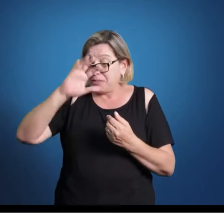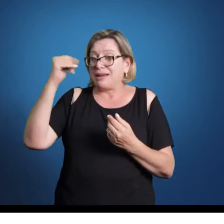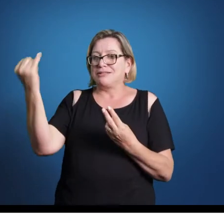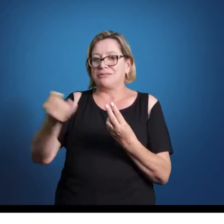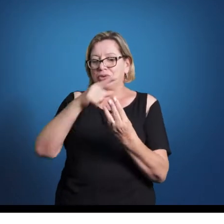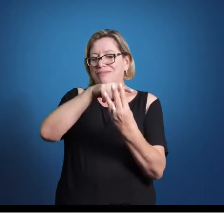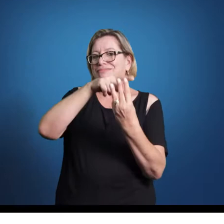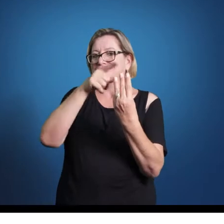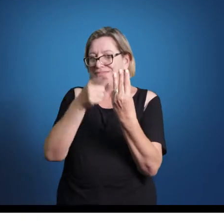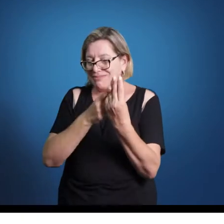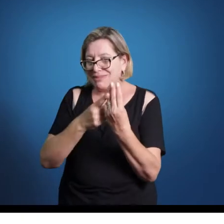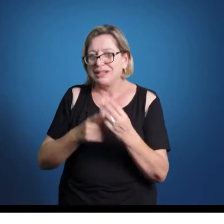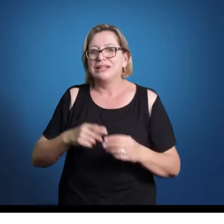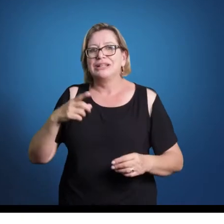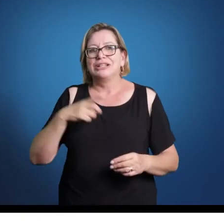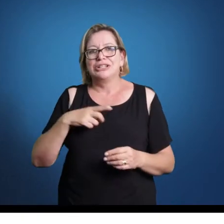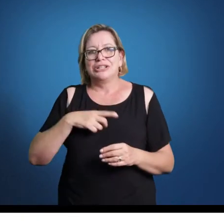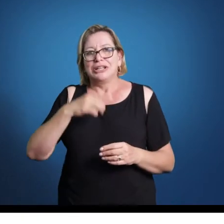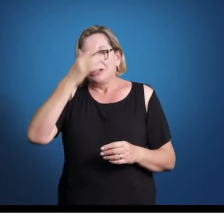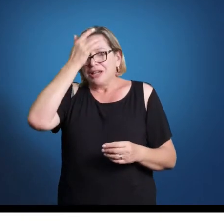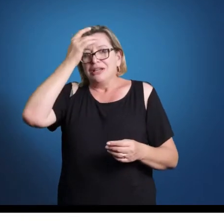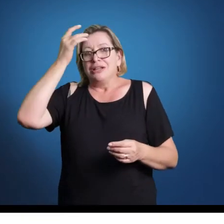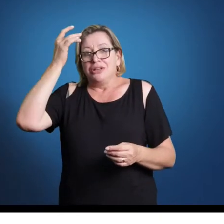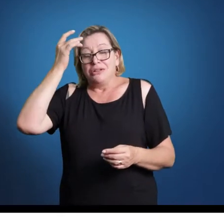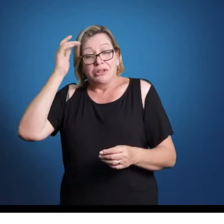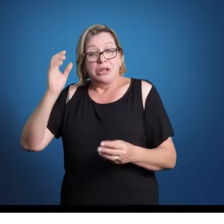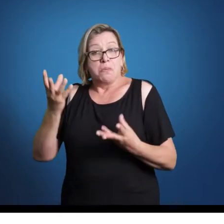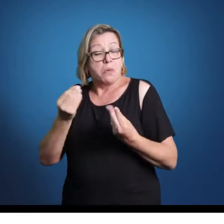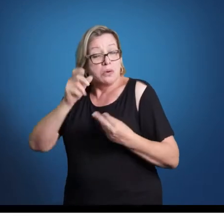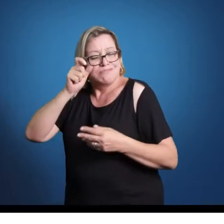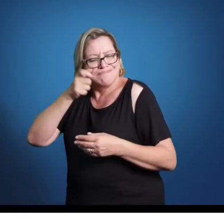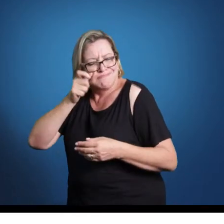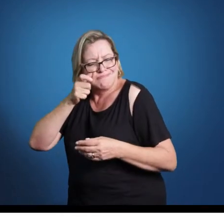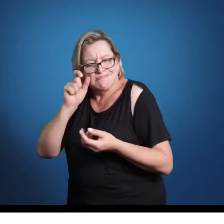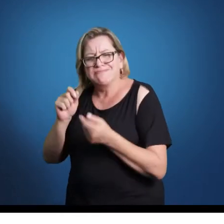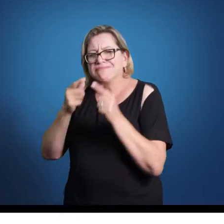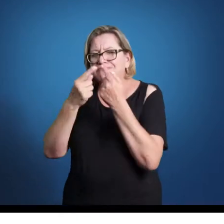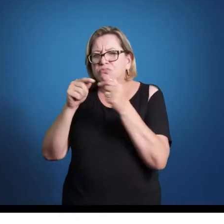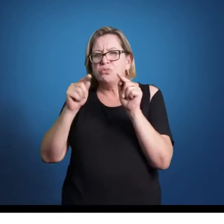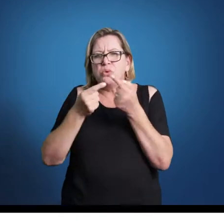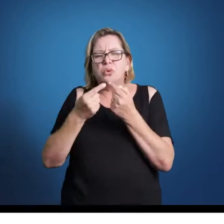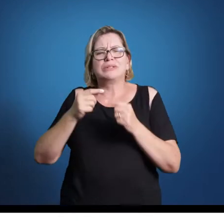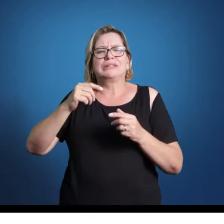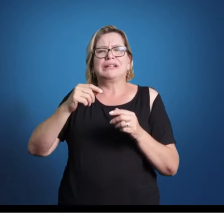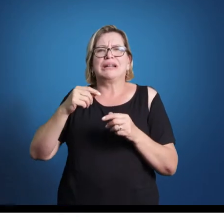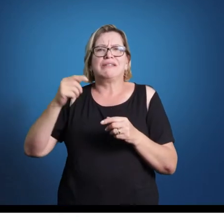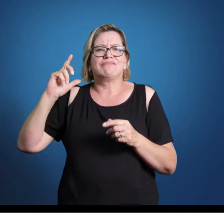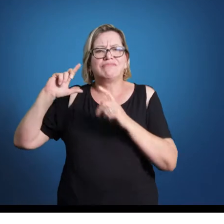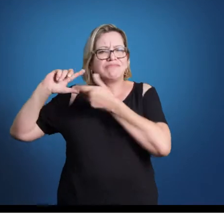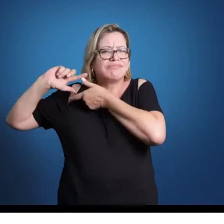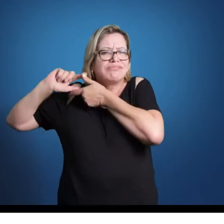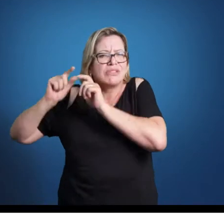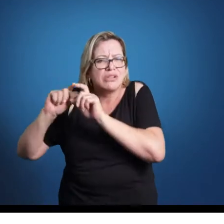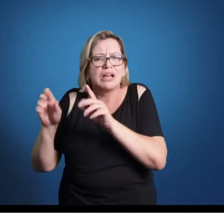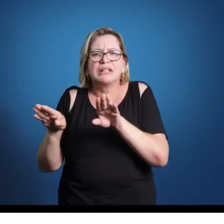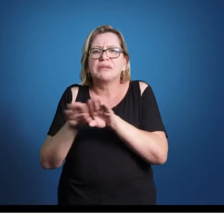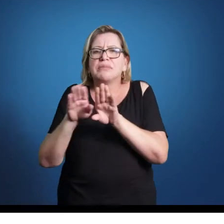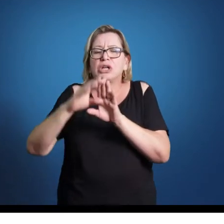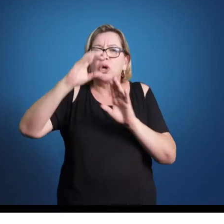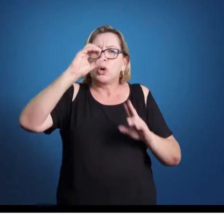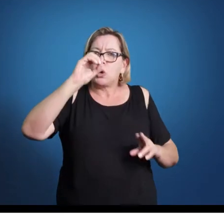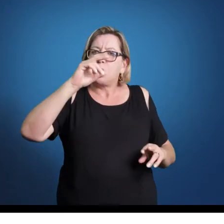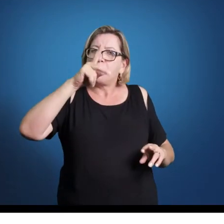nobreza que tinha muito interesse por música tradicional, por ópera, e se encomendava muito. Havia compositores oficialmente